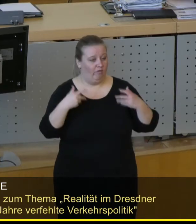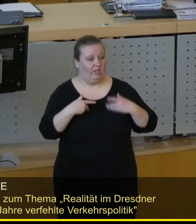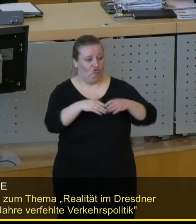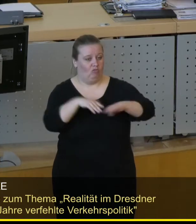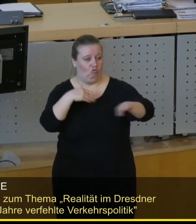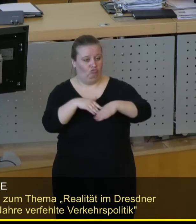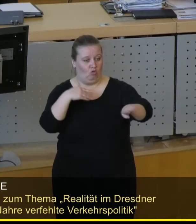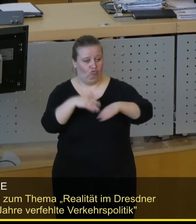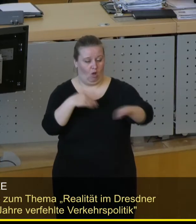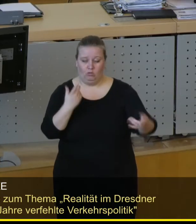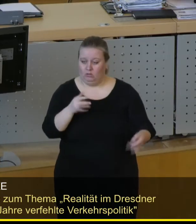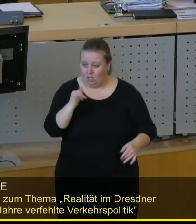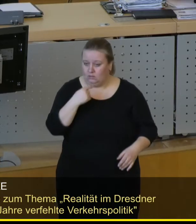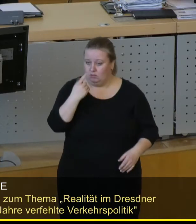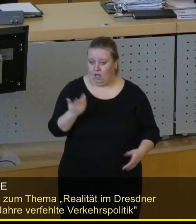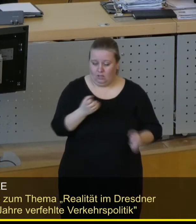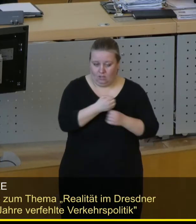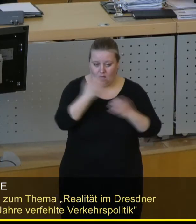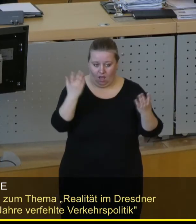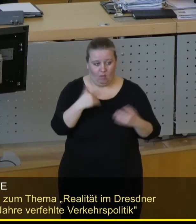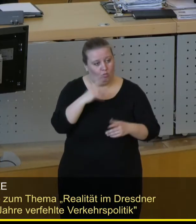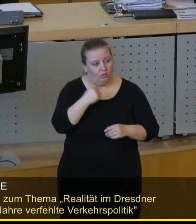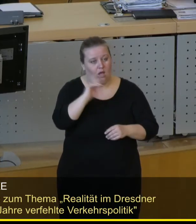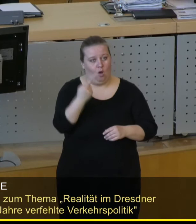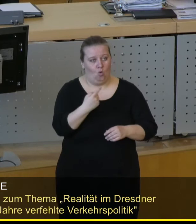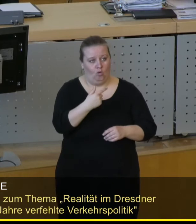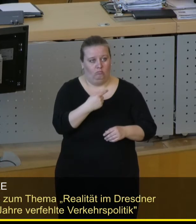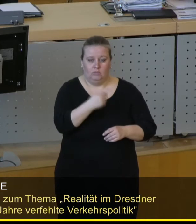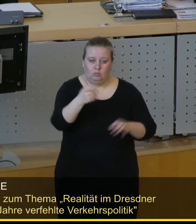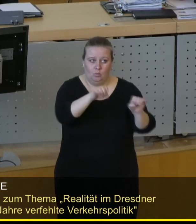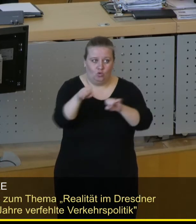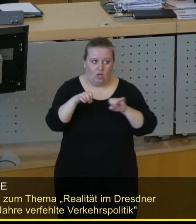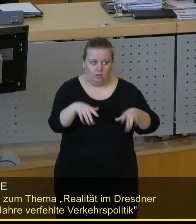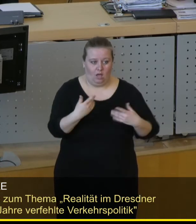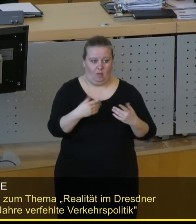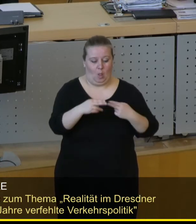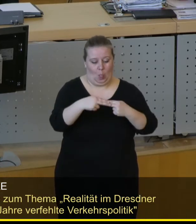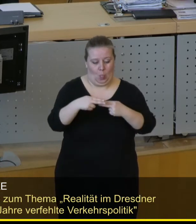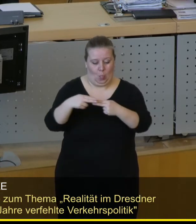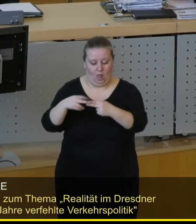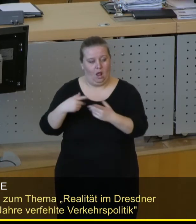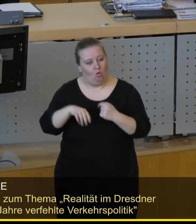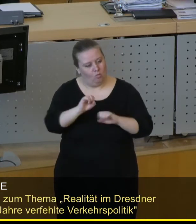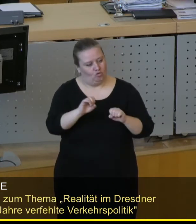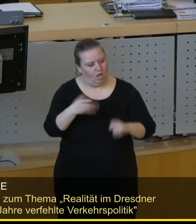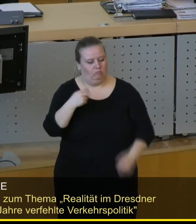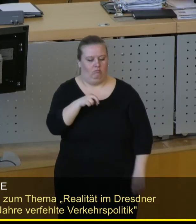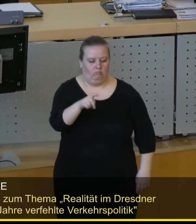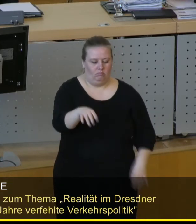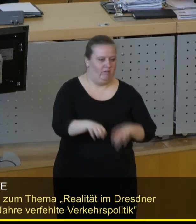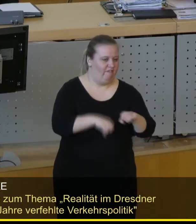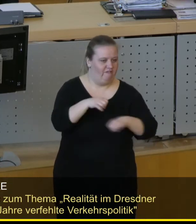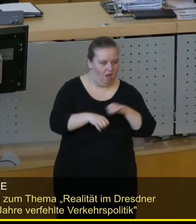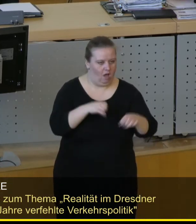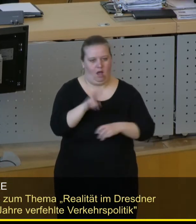Stau. Und wir sagen aber, wir wollen allen denjenigen, die die Möglichkeit haben, die kurze Wege zu erledigen haben, eben auch die Möglichkeit geben, mit dem